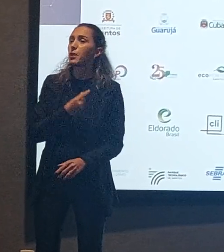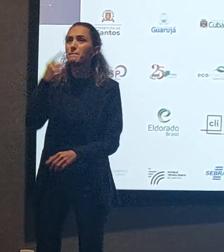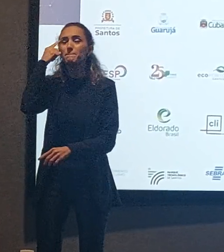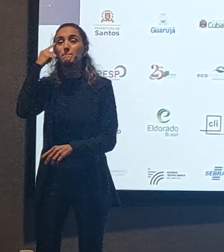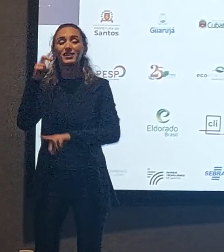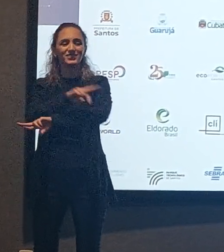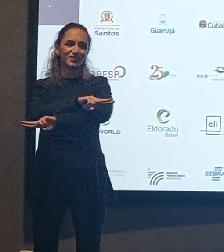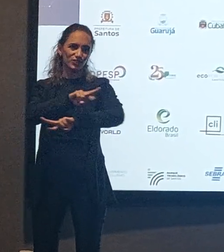pensar em diversidade.